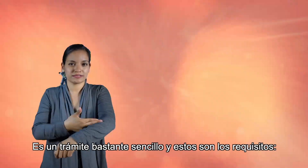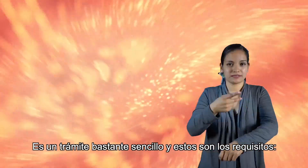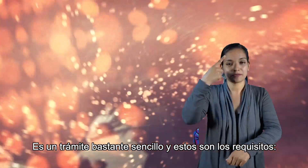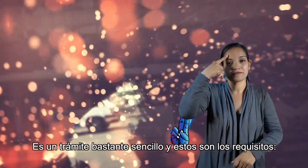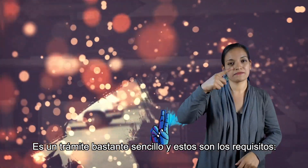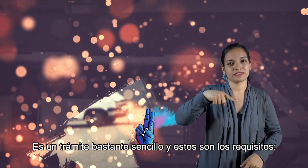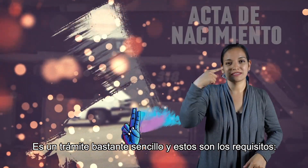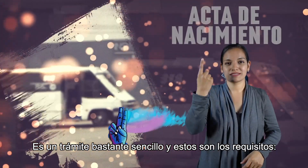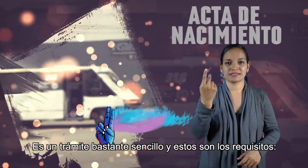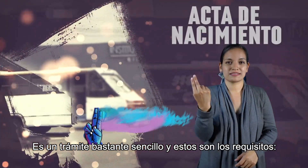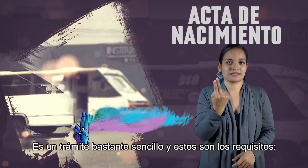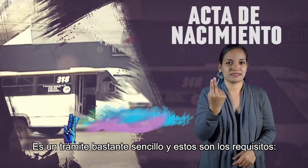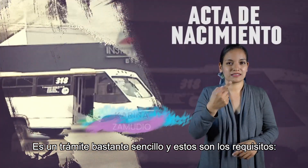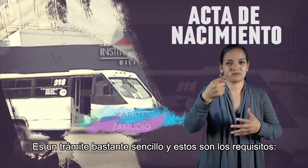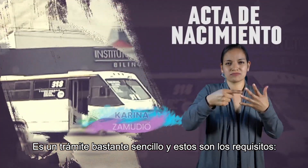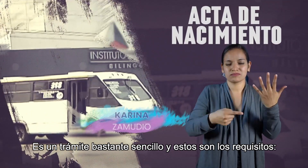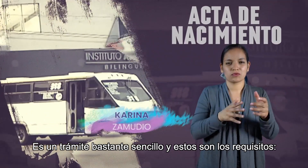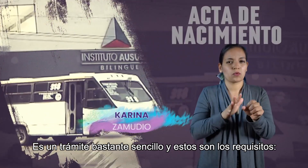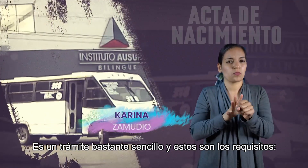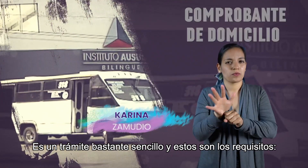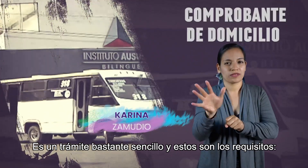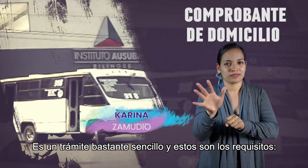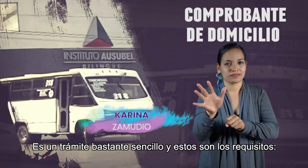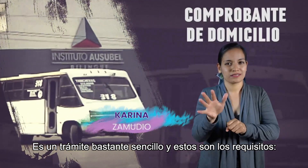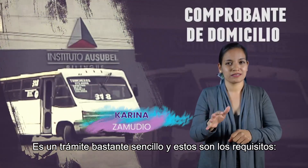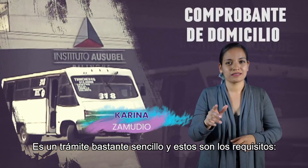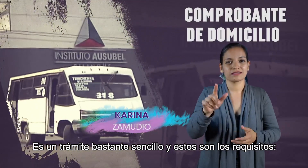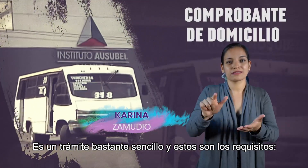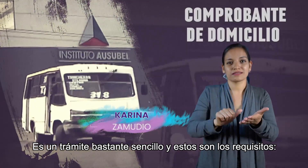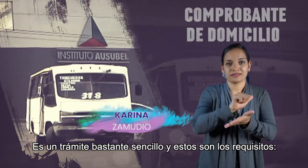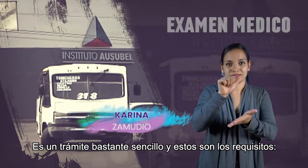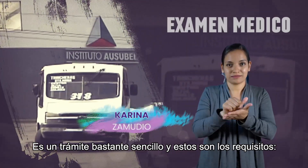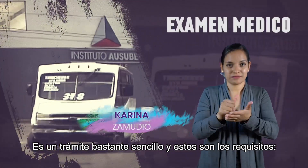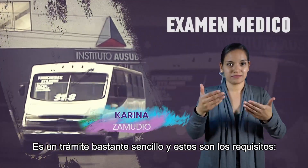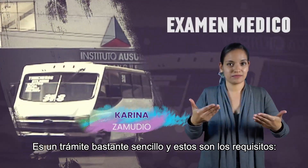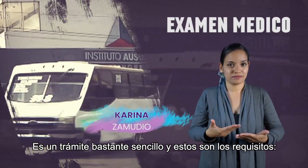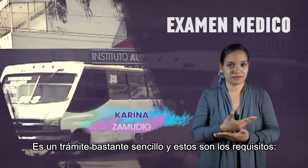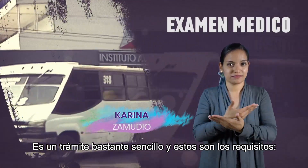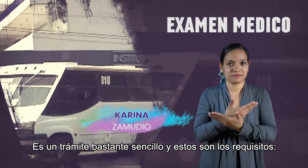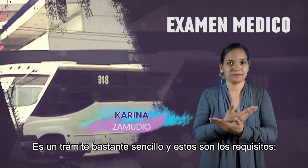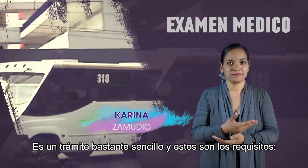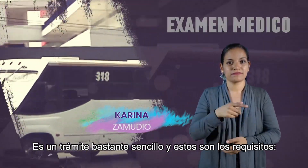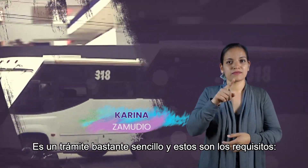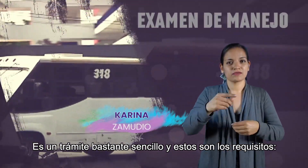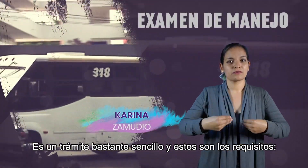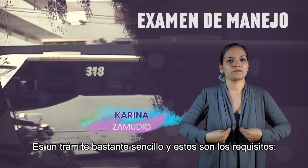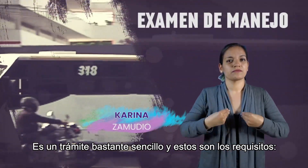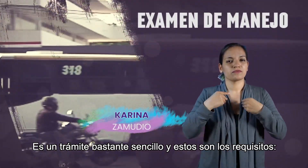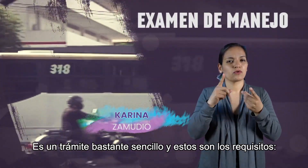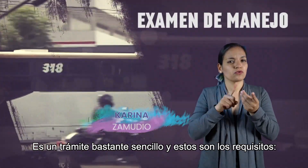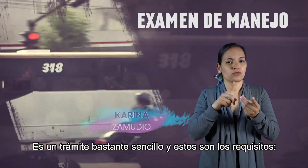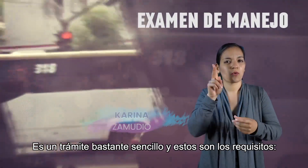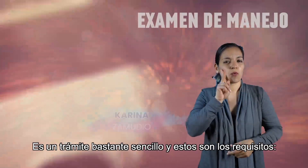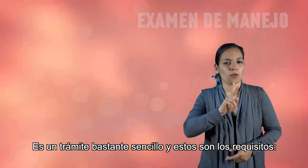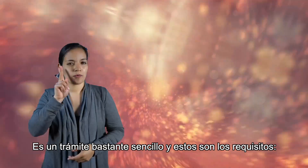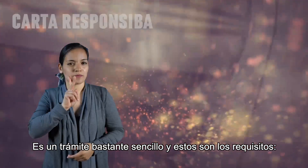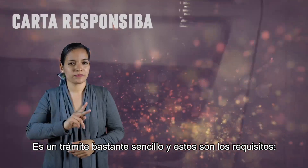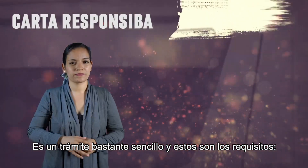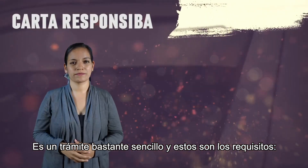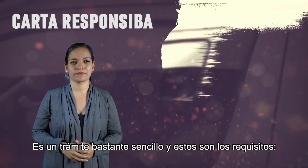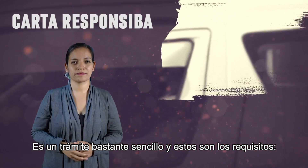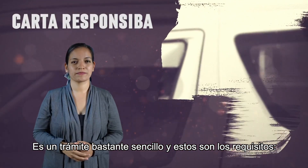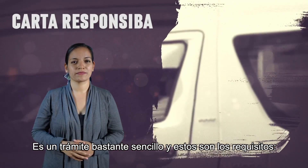estos son los requisitos. Acta de nacimiento, comprobante de domicilio, examen médico, examen de manejo,